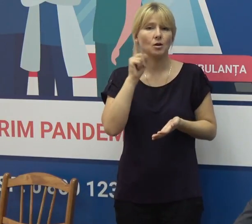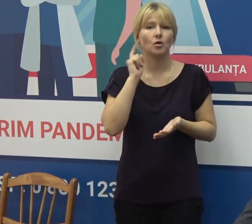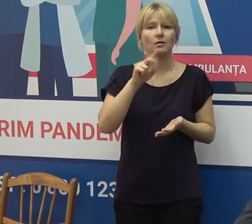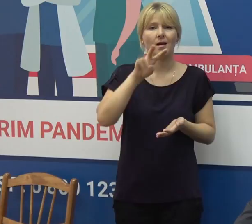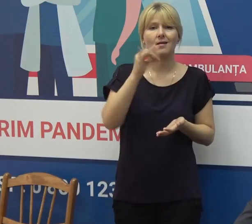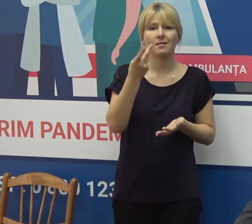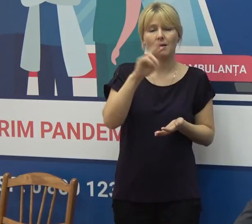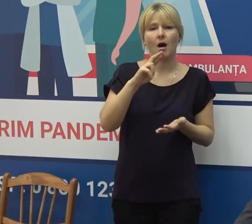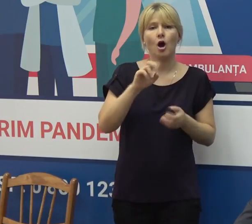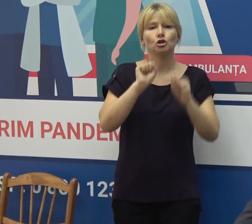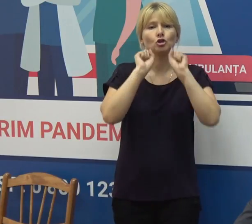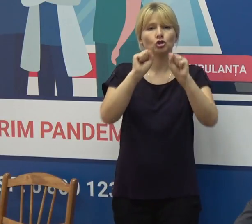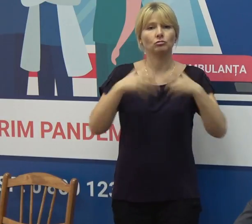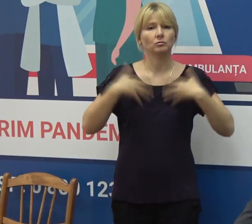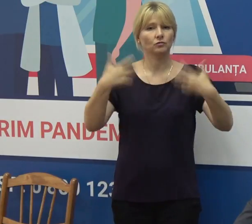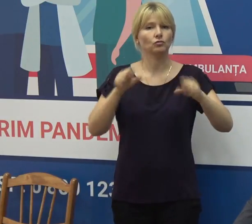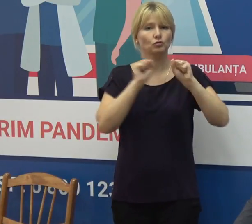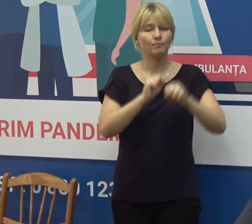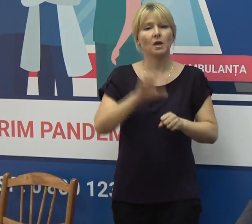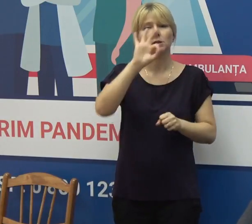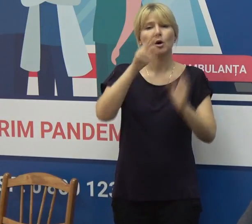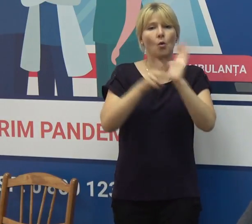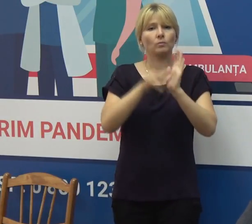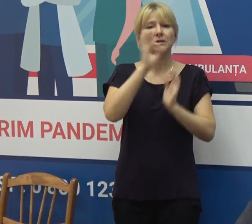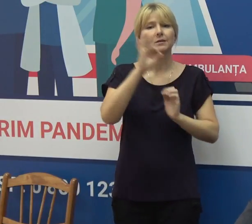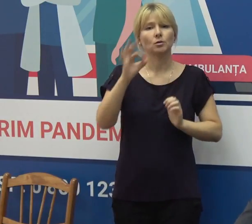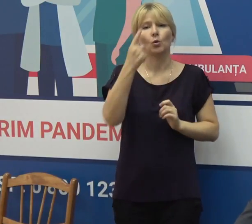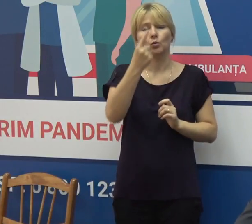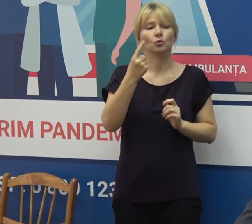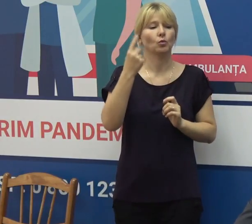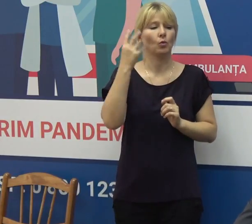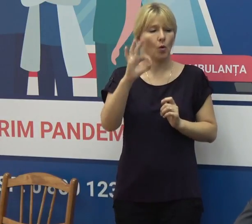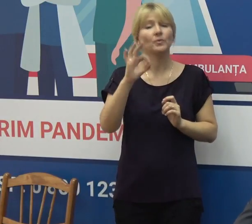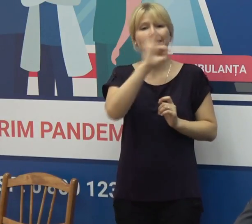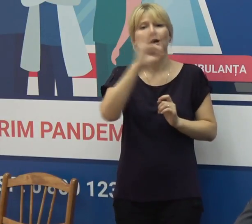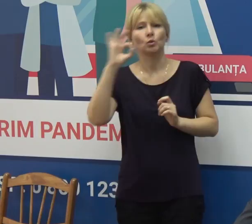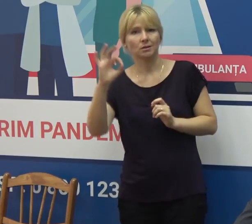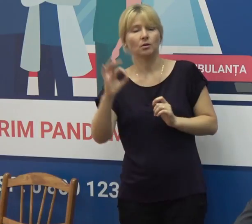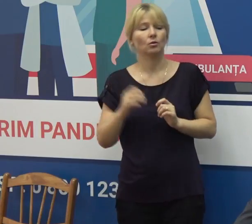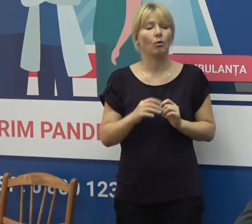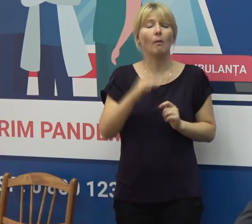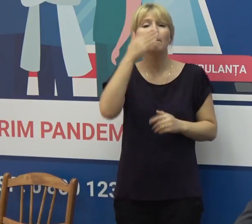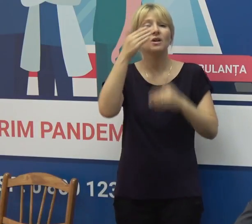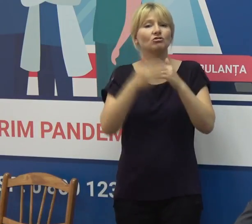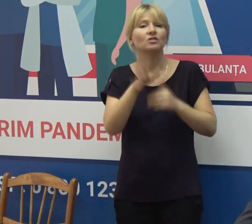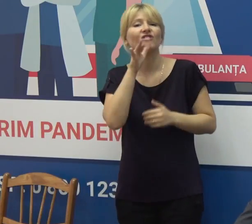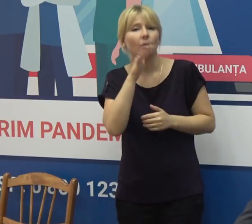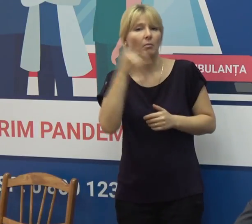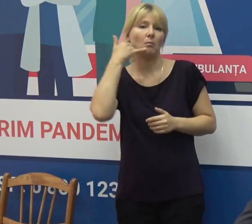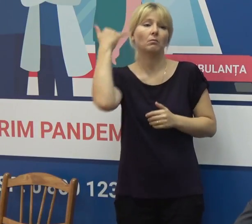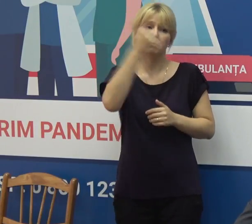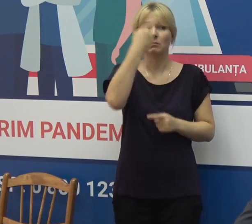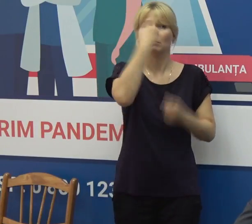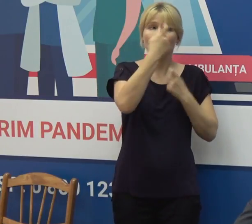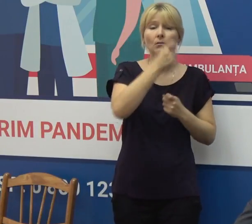Sănătate Publică la numărul 080012300, astfel în scurt timp se vă asigura